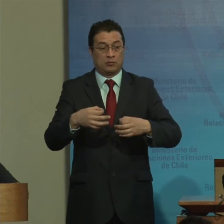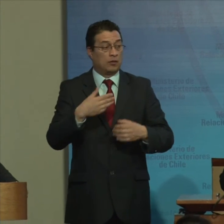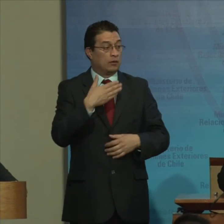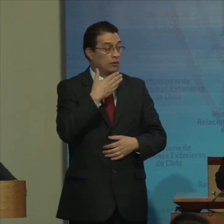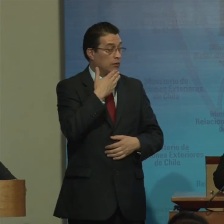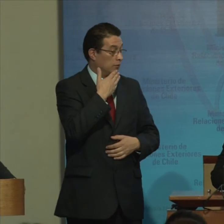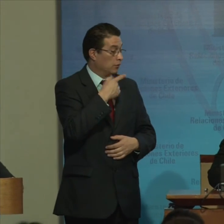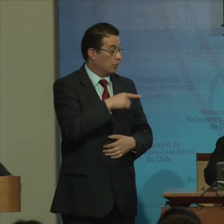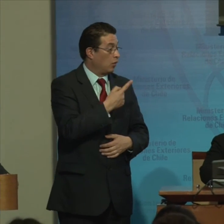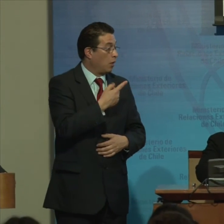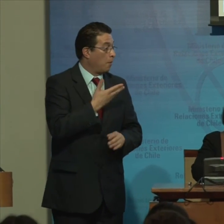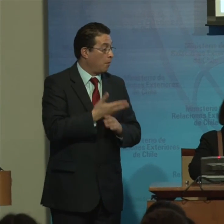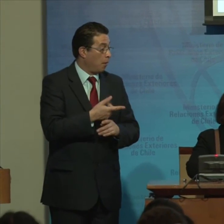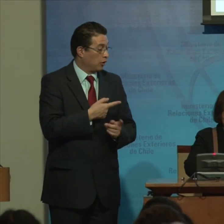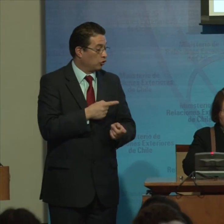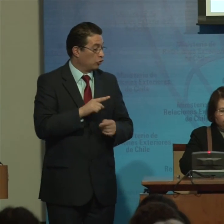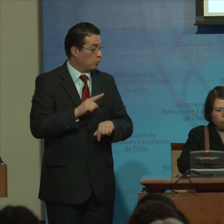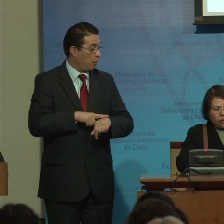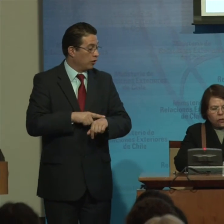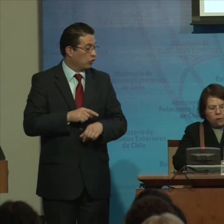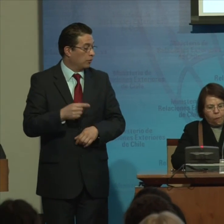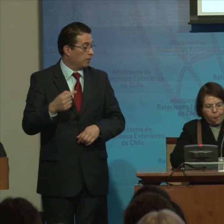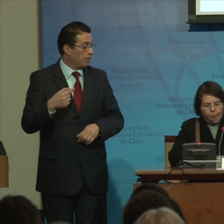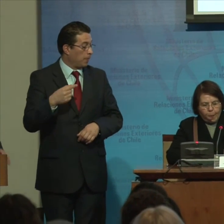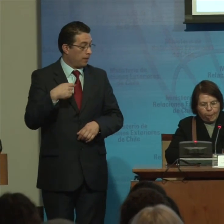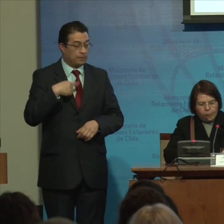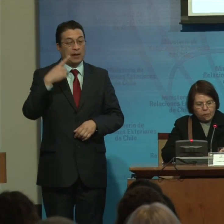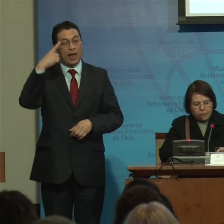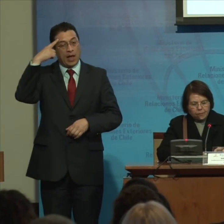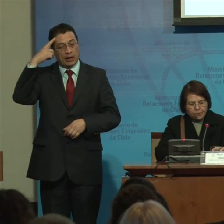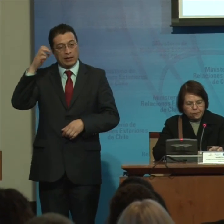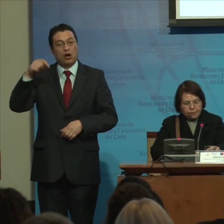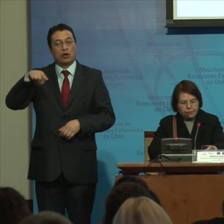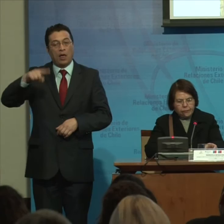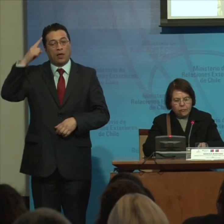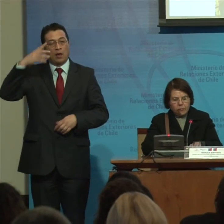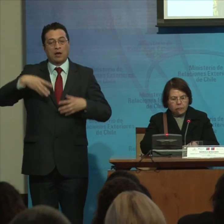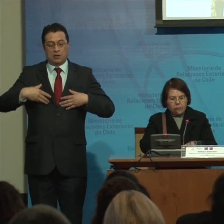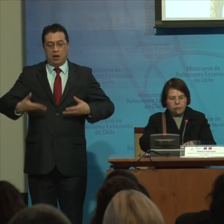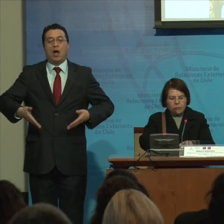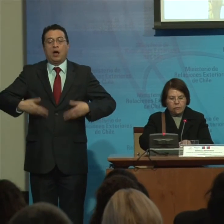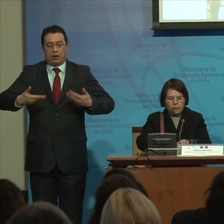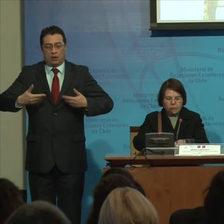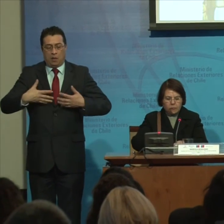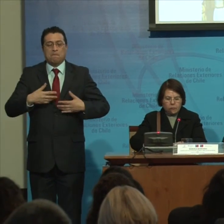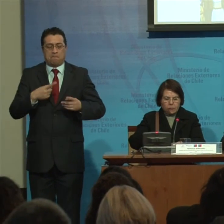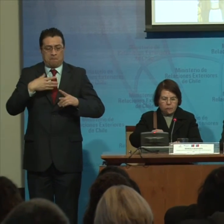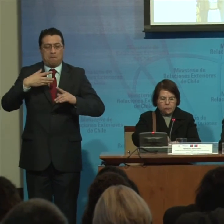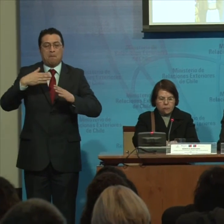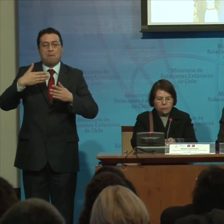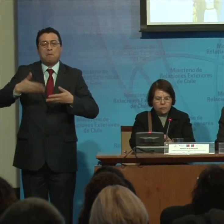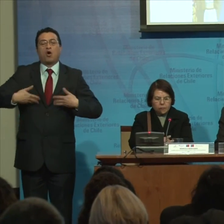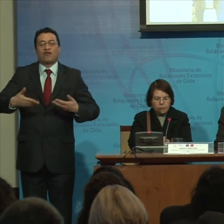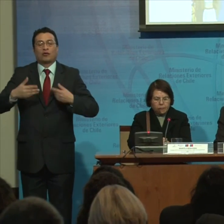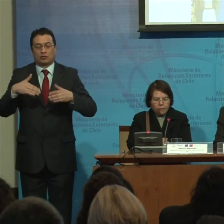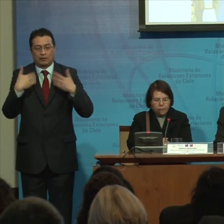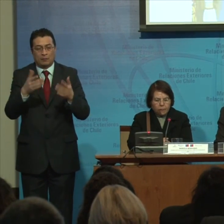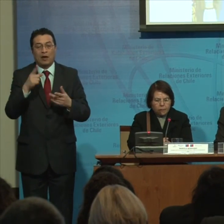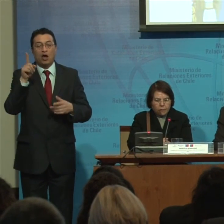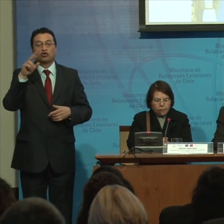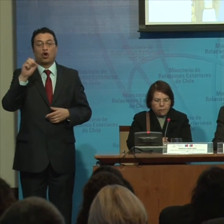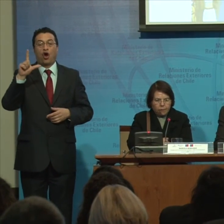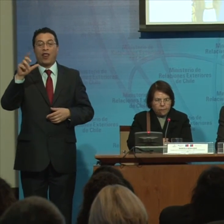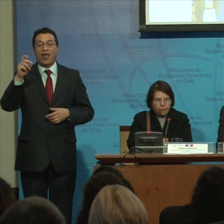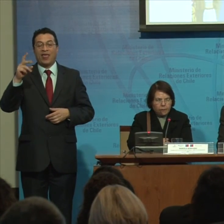También pidió Un momento Creo que hay que Retomar un poco El ímpetu La pasión Y la motivación Que nos transmite Siempre la señora